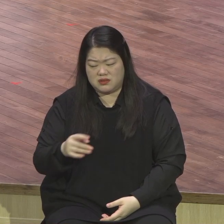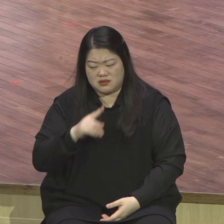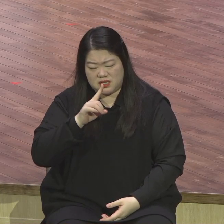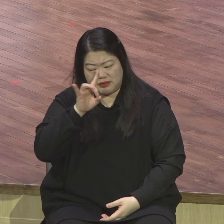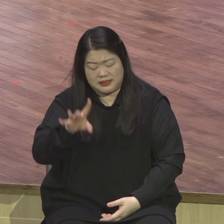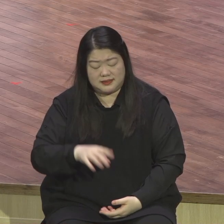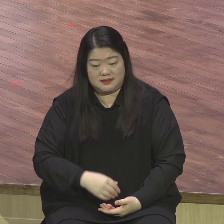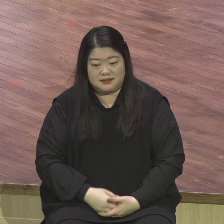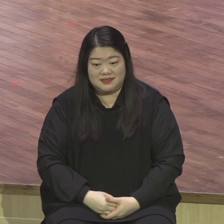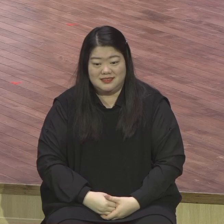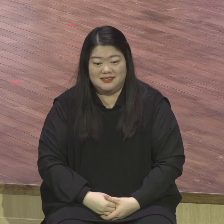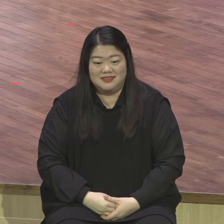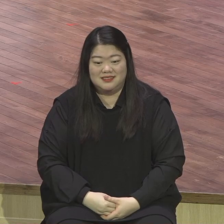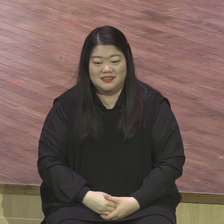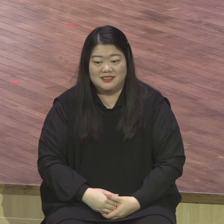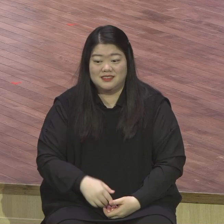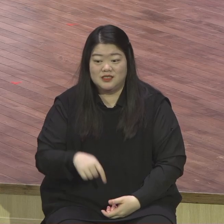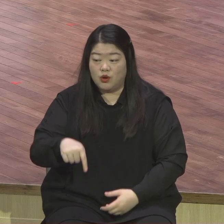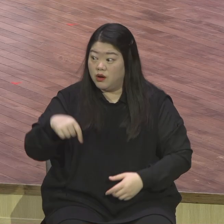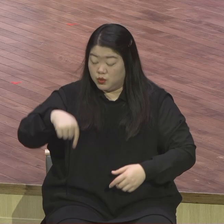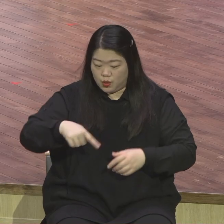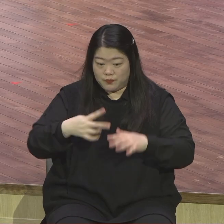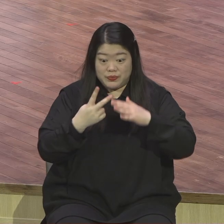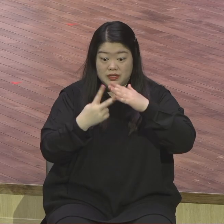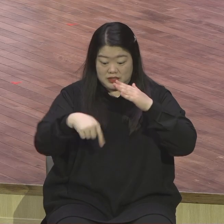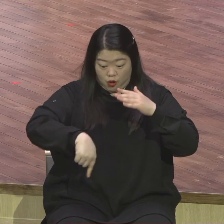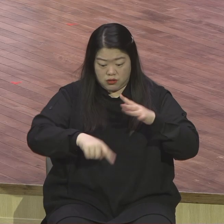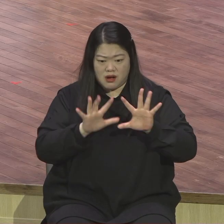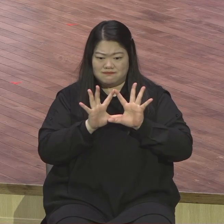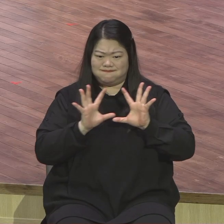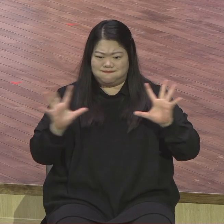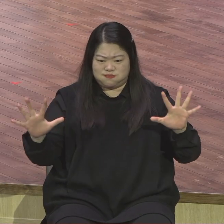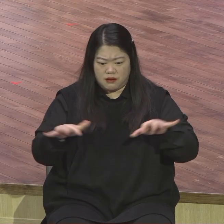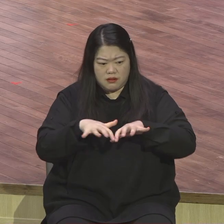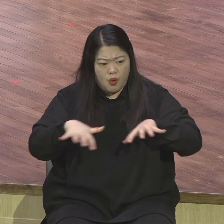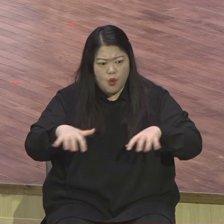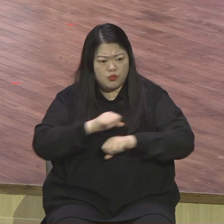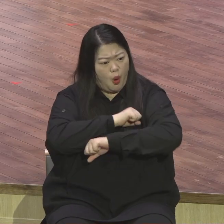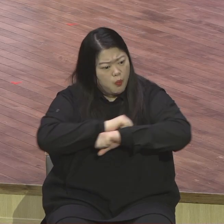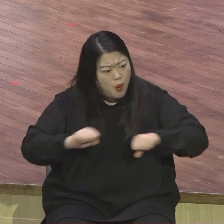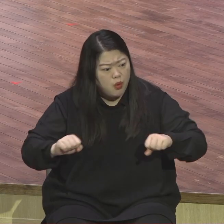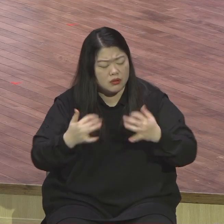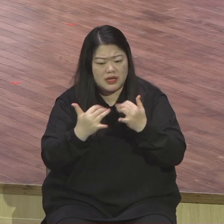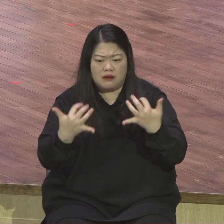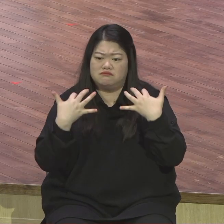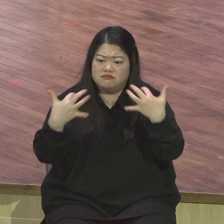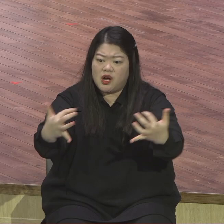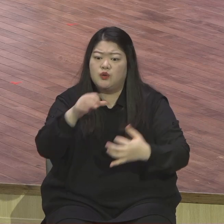얼마나 좋아 공연하기 이렇게 공연장들이 꽉 있는데 평일날 맨 놀고 있다